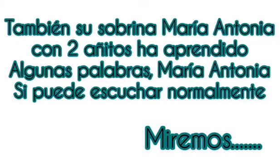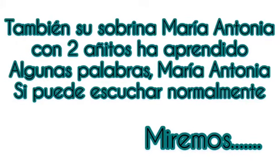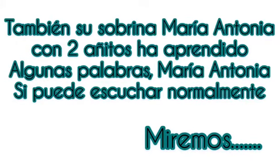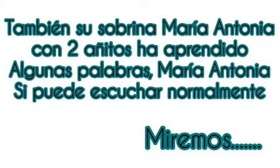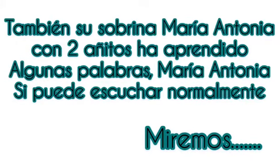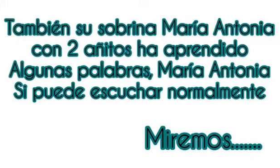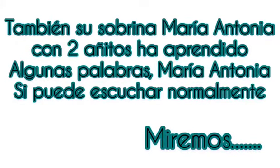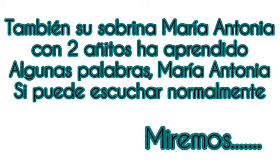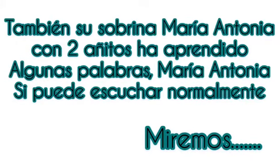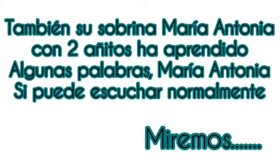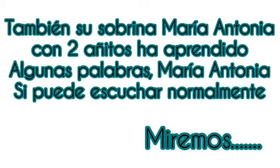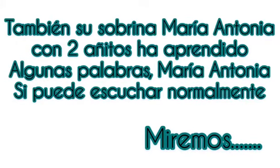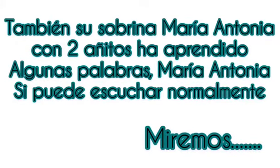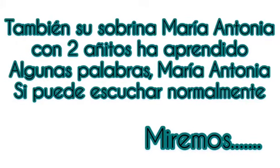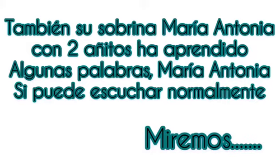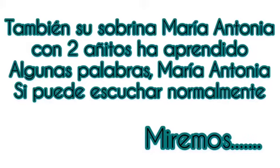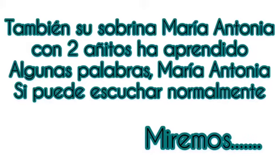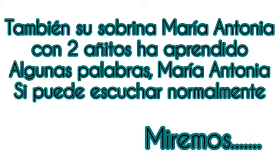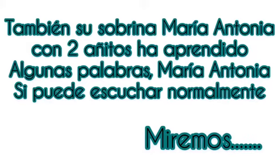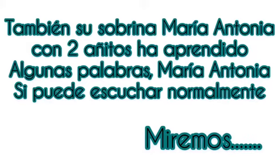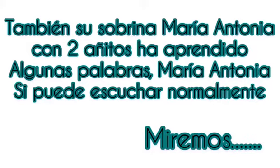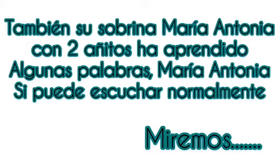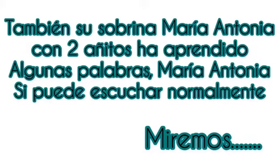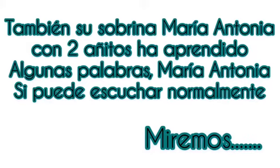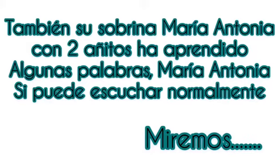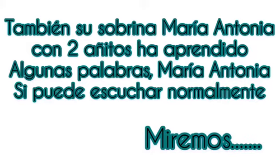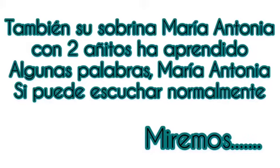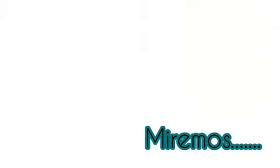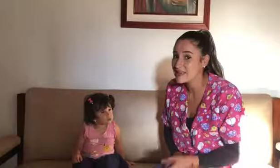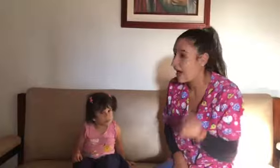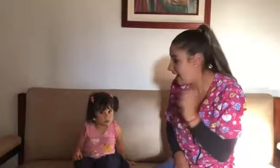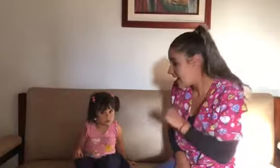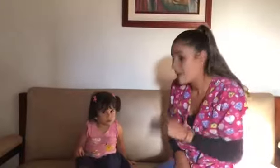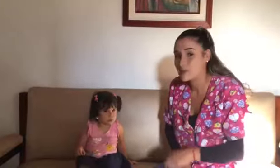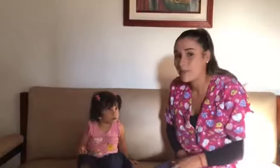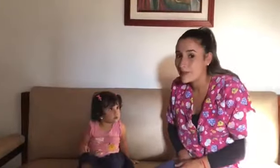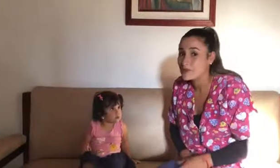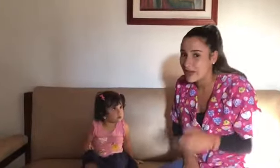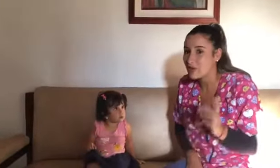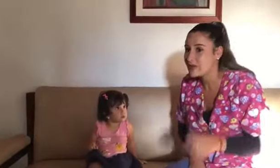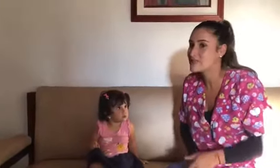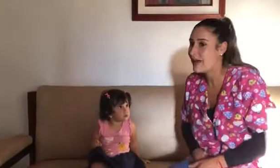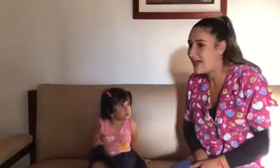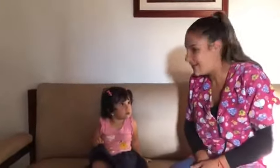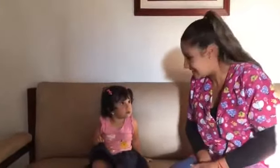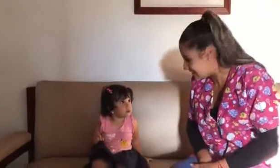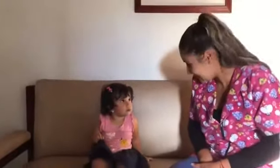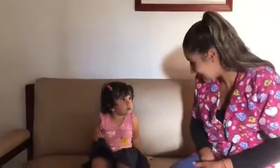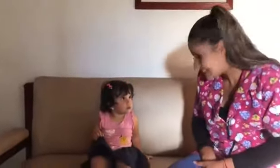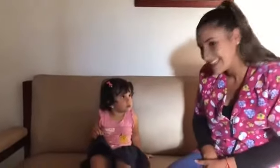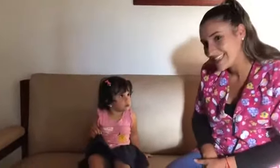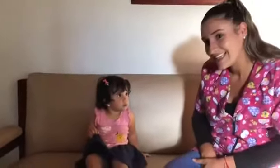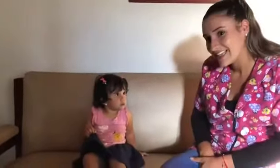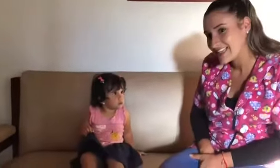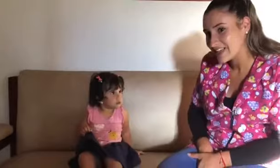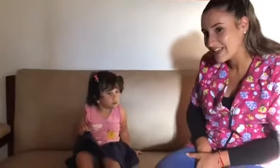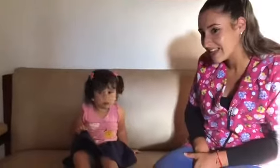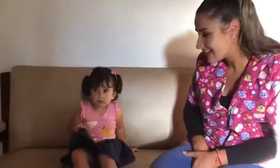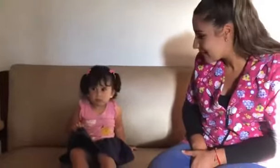Daniela, ha aprendido algunas palabras del lenguaje de señas. Yita, le vamos a preguntar algunas palabras. María Antonia, ¿cómo